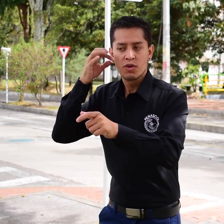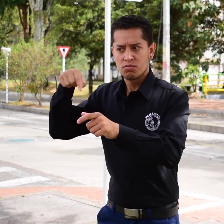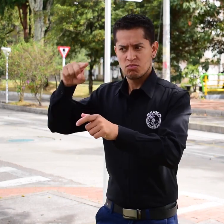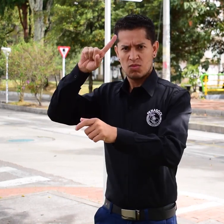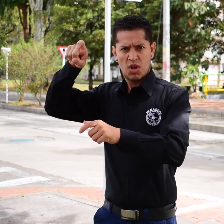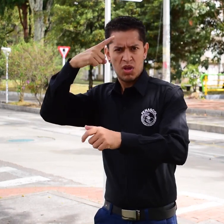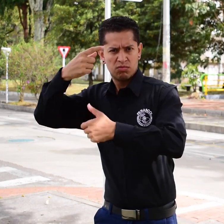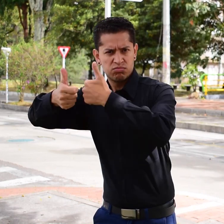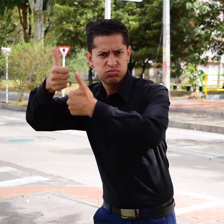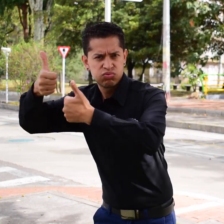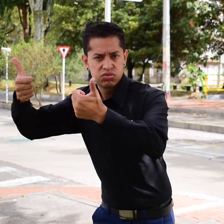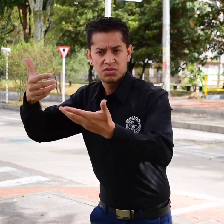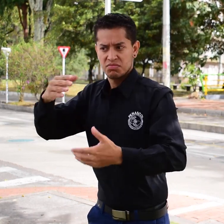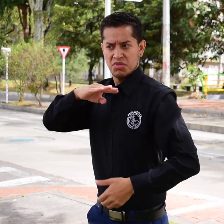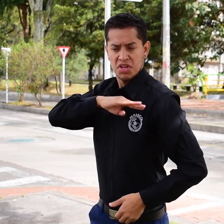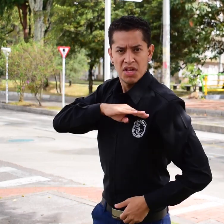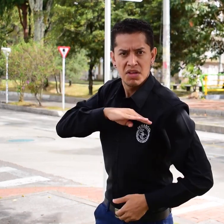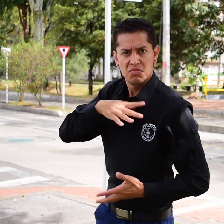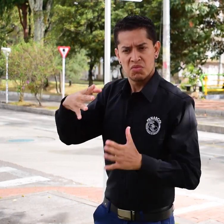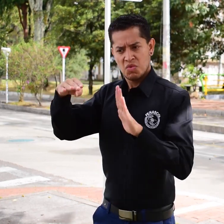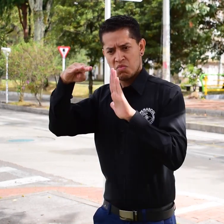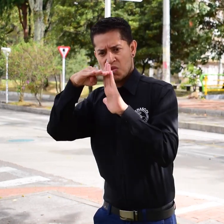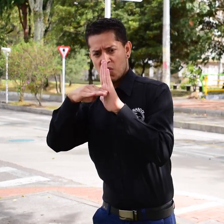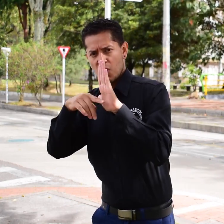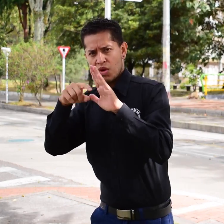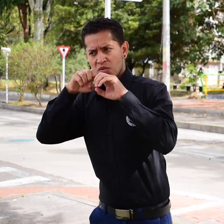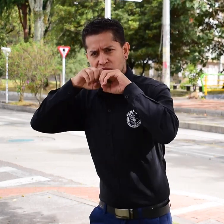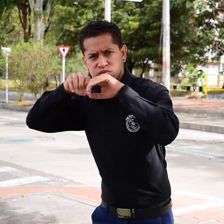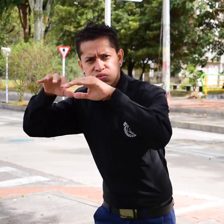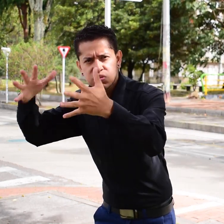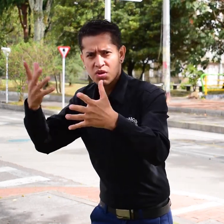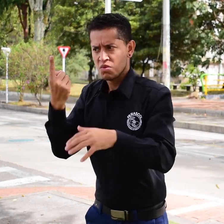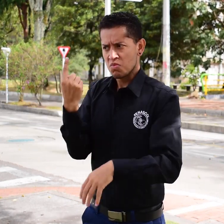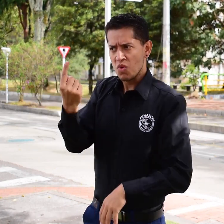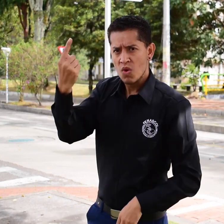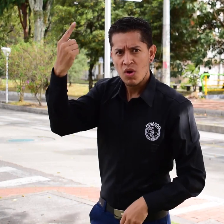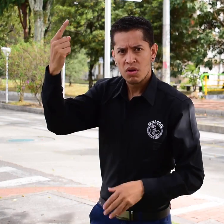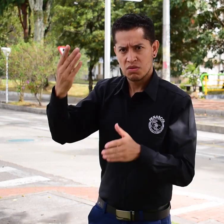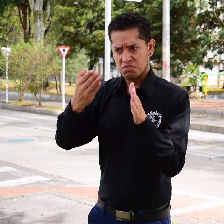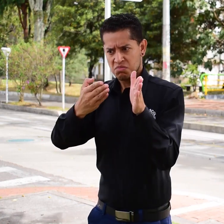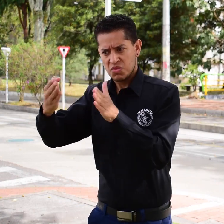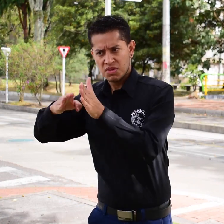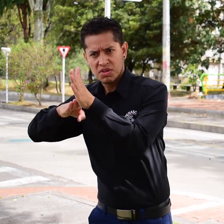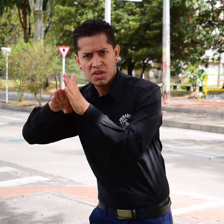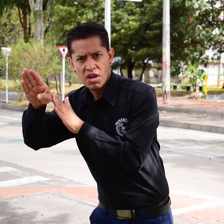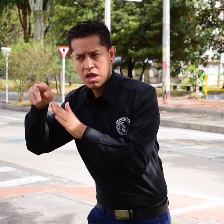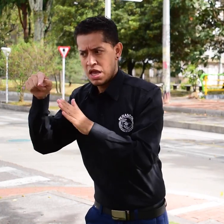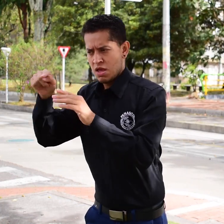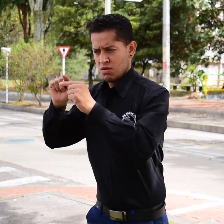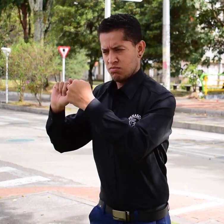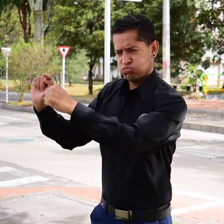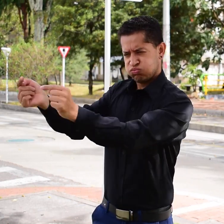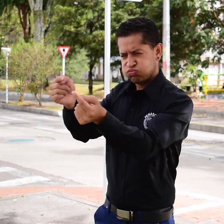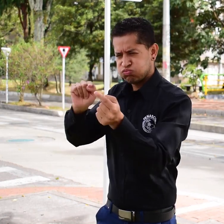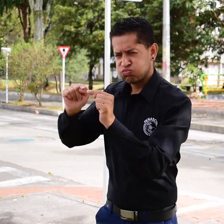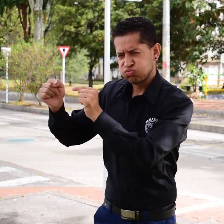relacionado con los espacios en donde están los dirigentes alcaldes la realización de la política pública contextos políticos